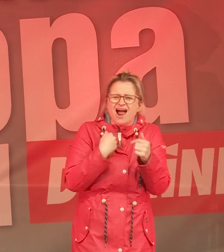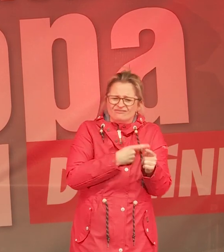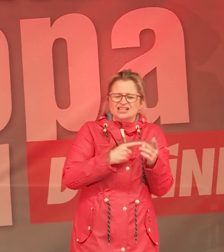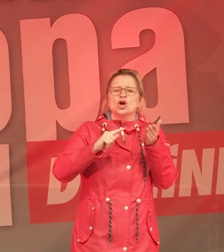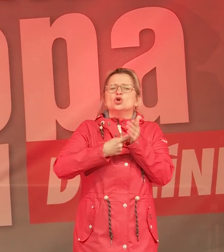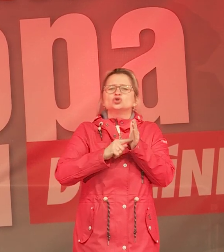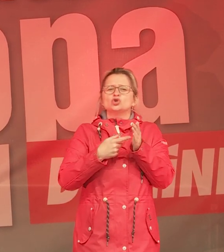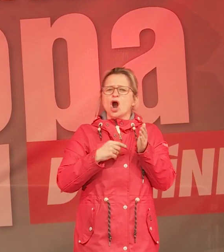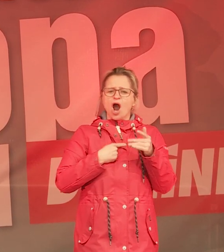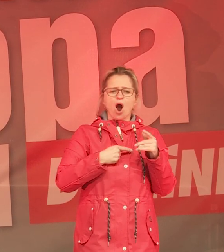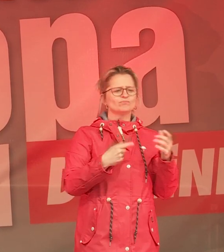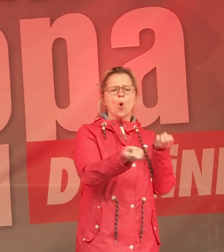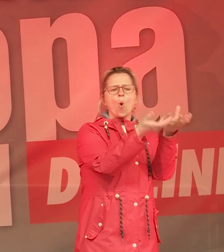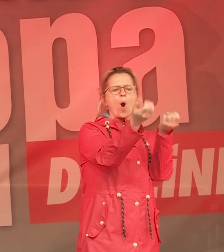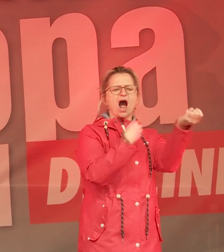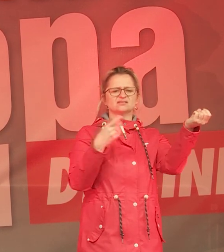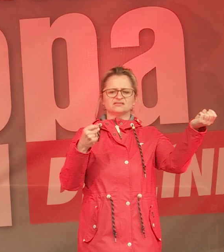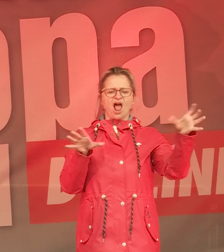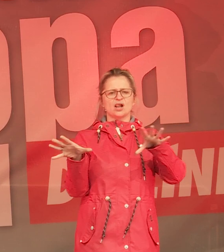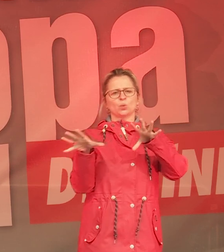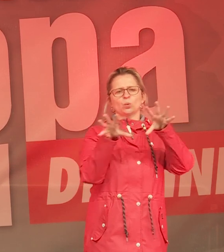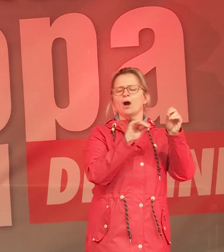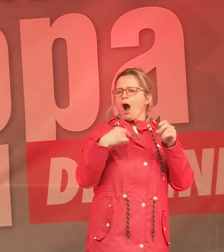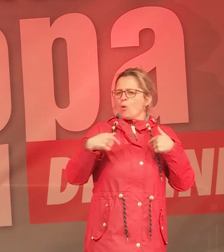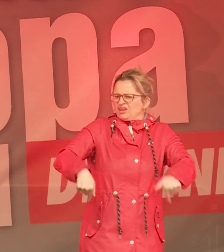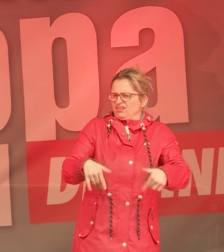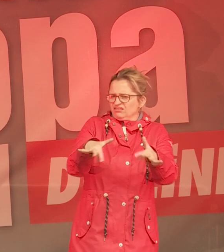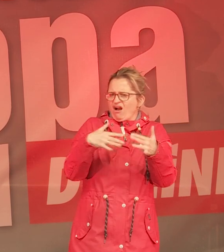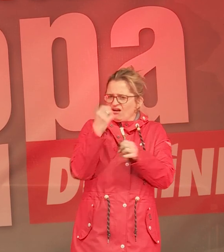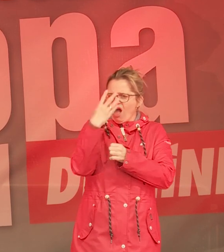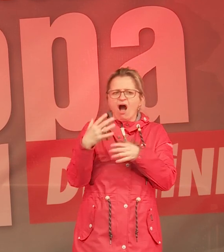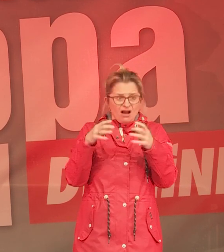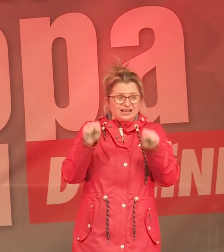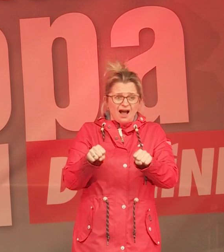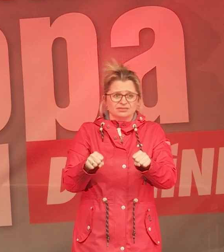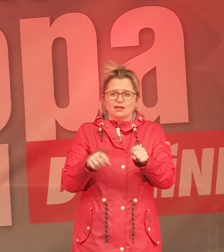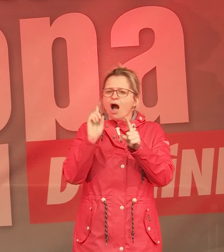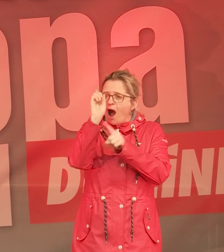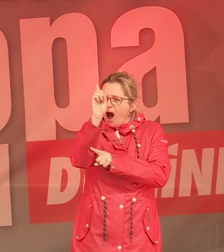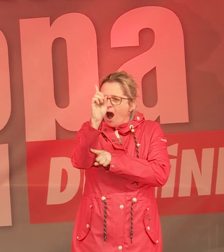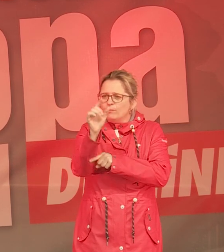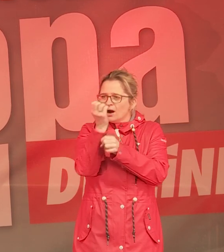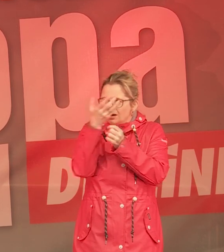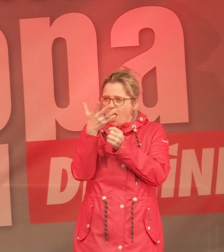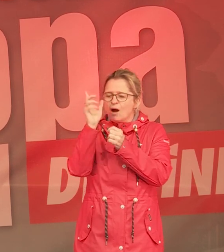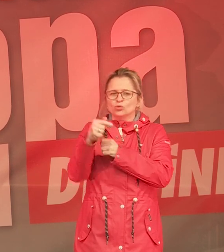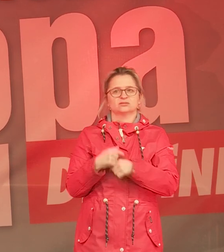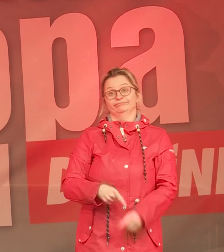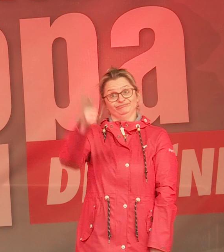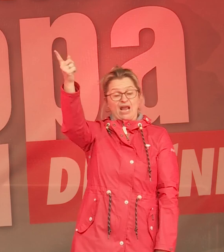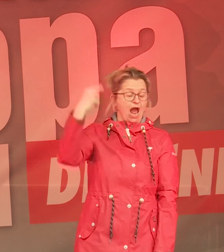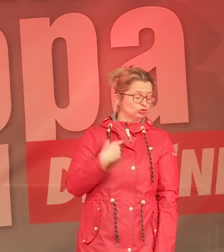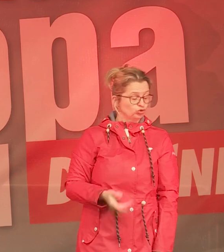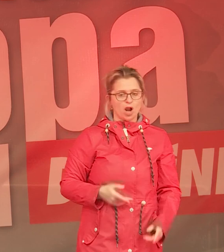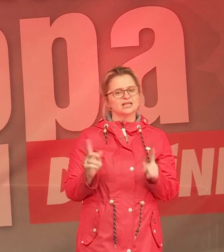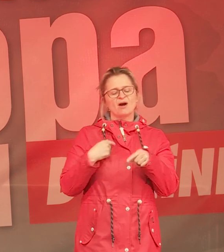in Steueroasen fließen, auch wenn die Steueroasen in der EU sind. Das kann man machen. Aber da muss man eben auch nicht wie Herr Scholz